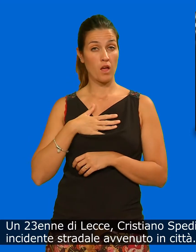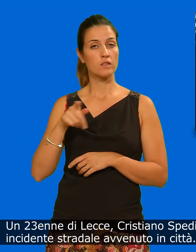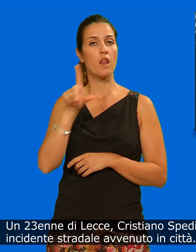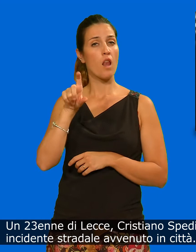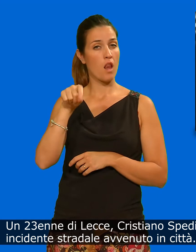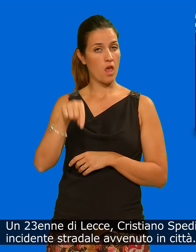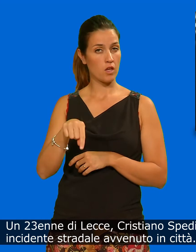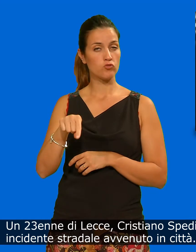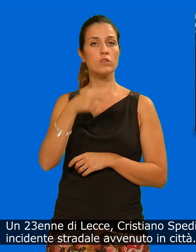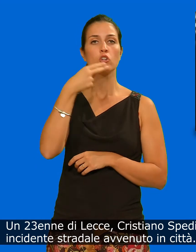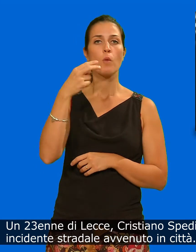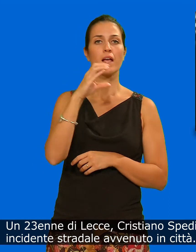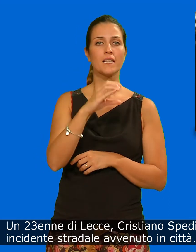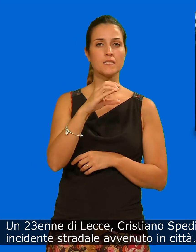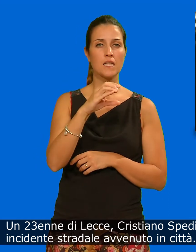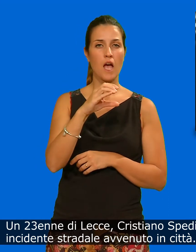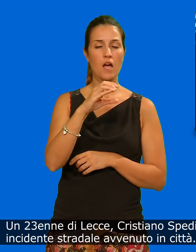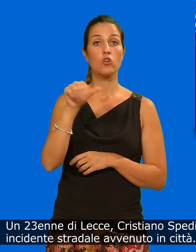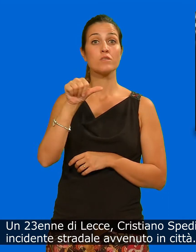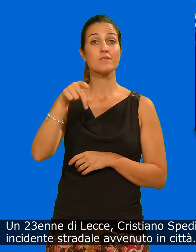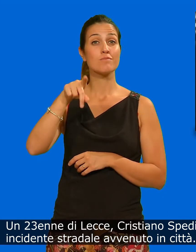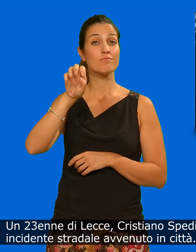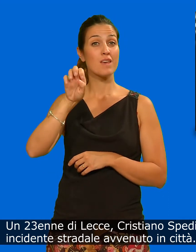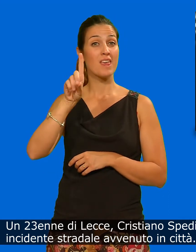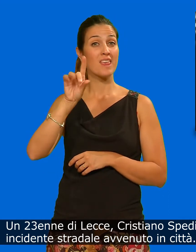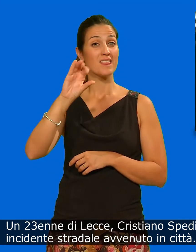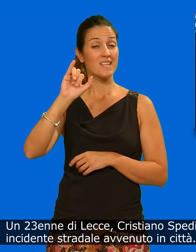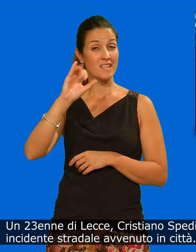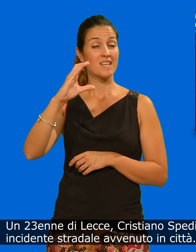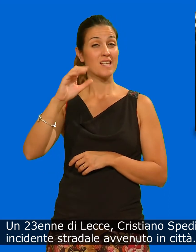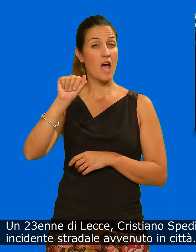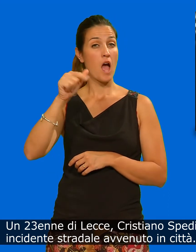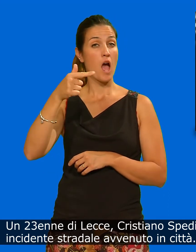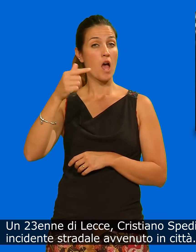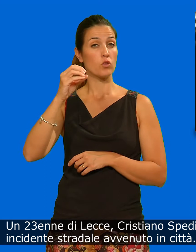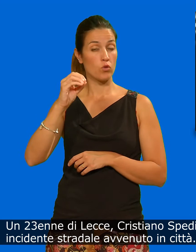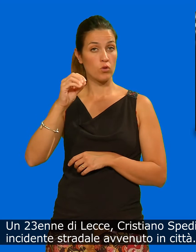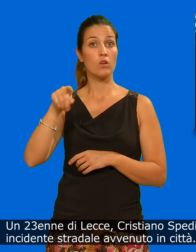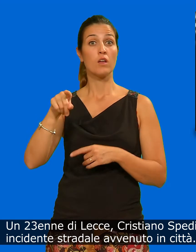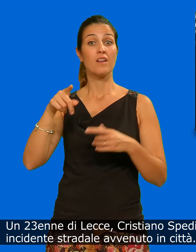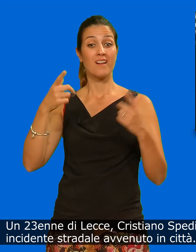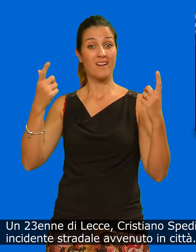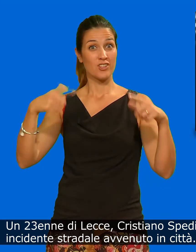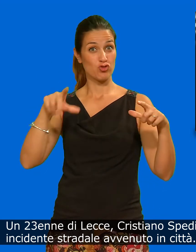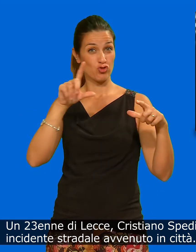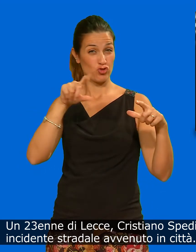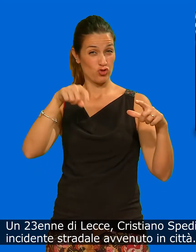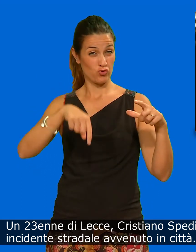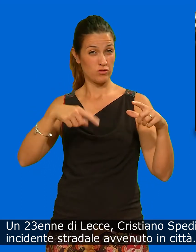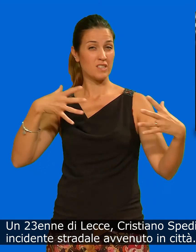spedicato è morto in un tragico incidente stradale avvenuto in città il giovane